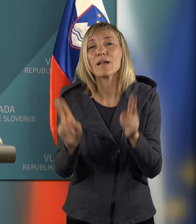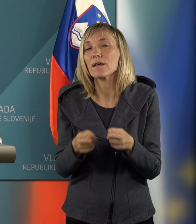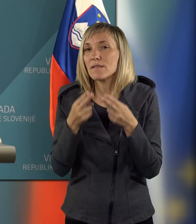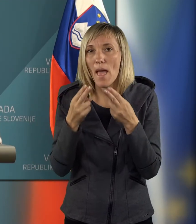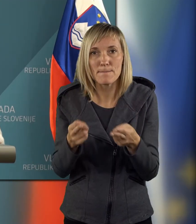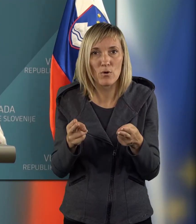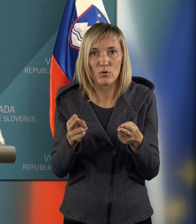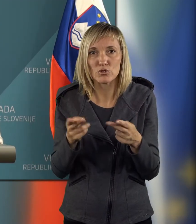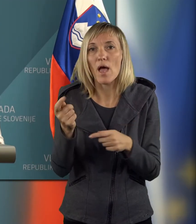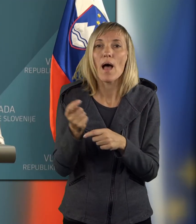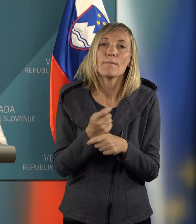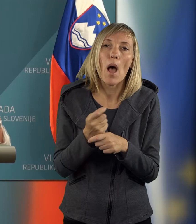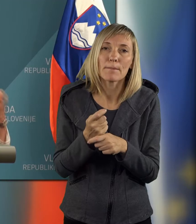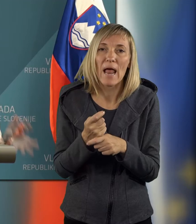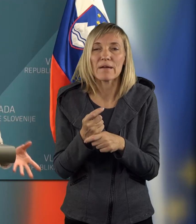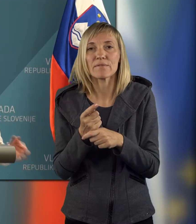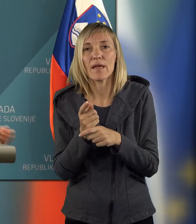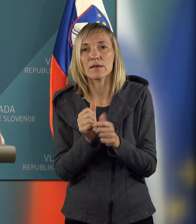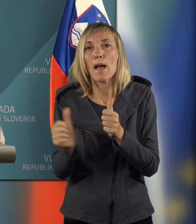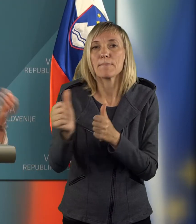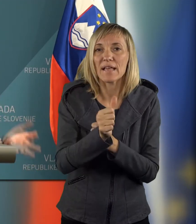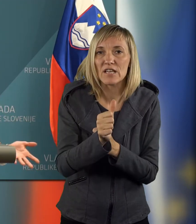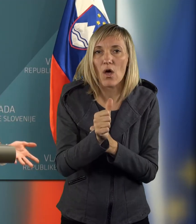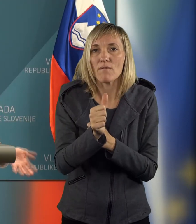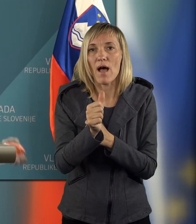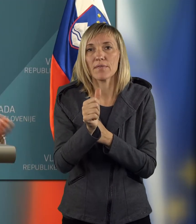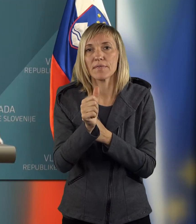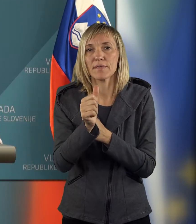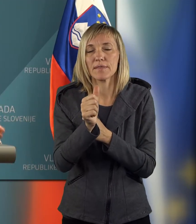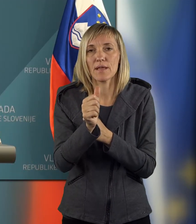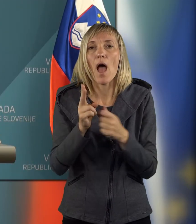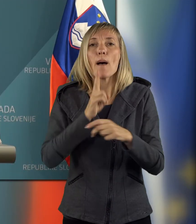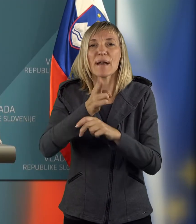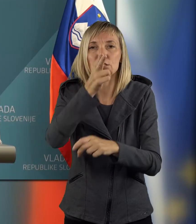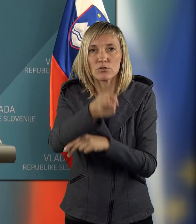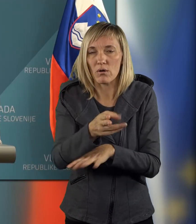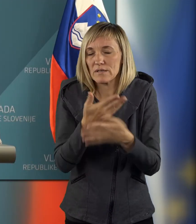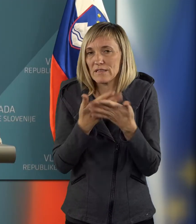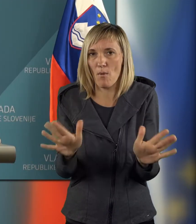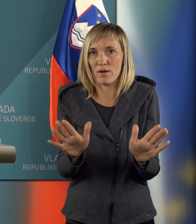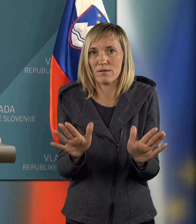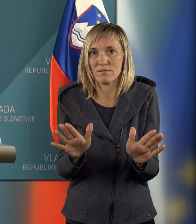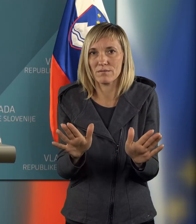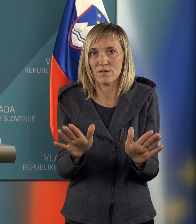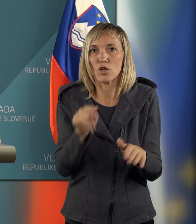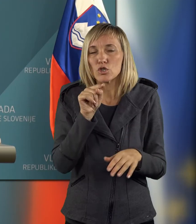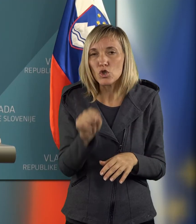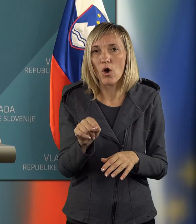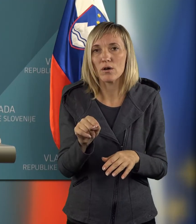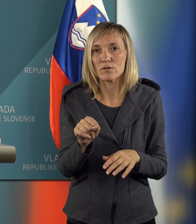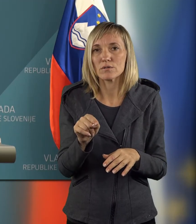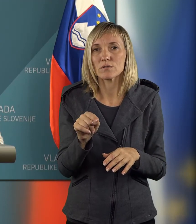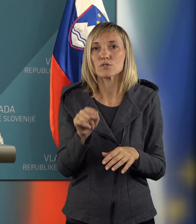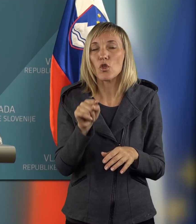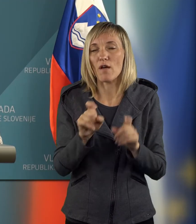mogoč popravek, urivanje, preskakovanje in bo transparenten. To so, bi